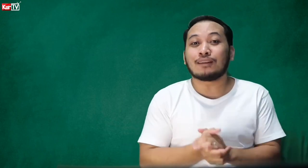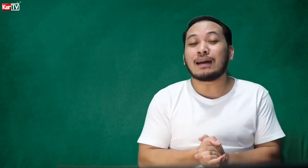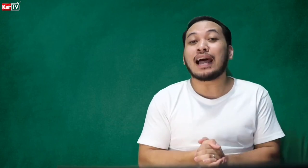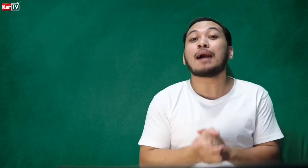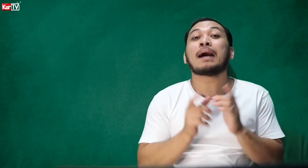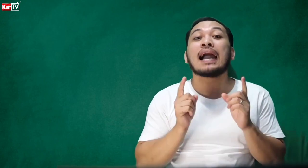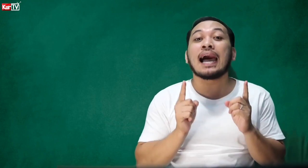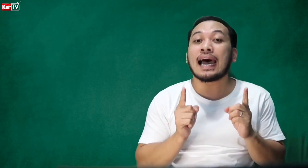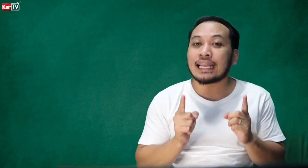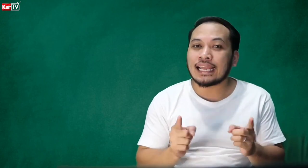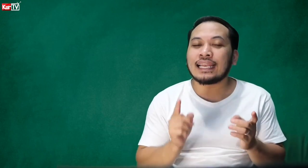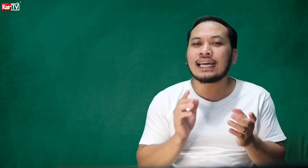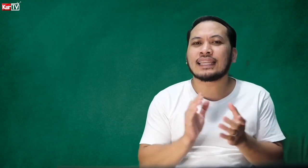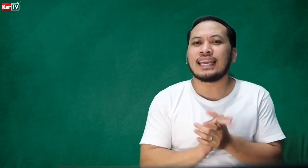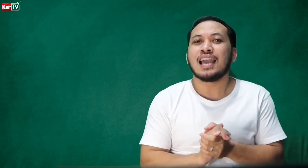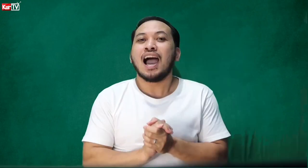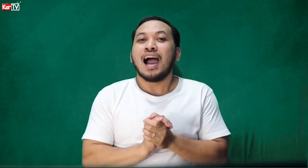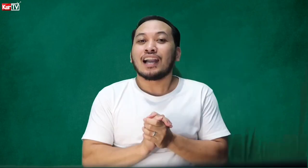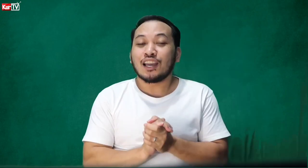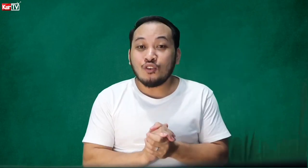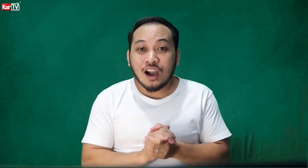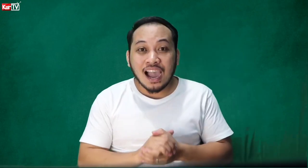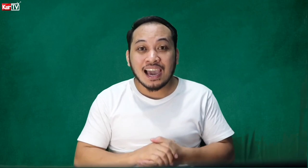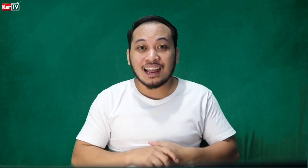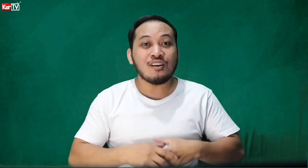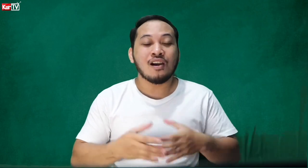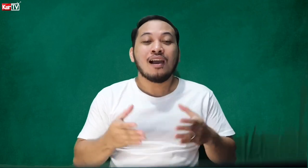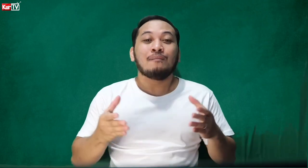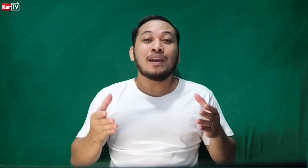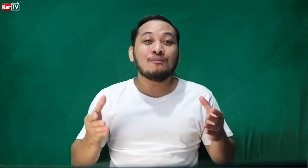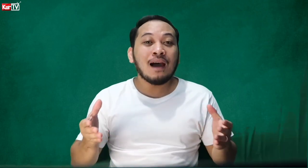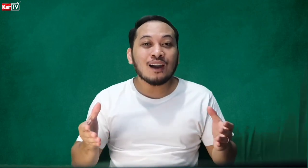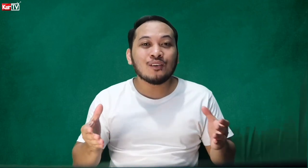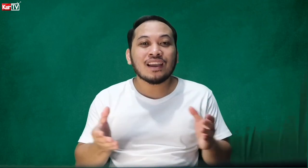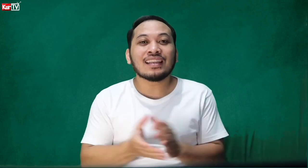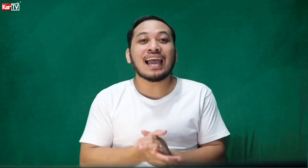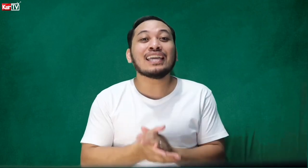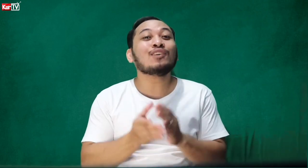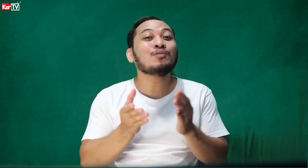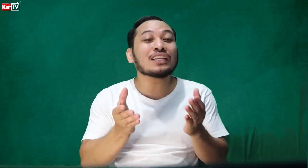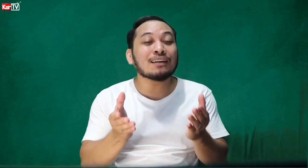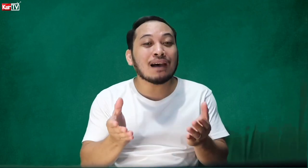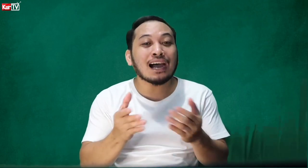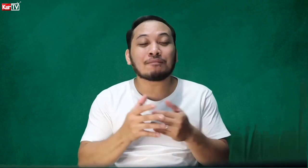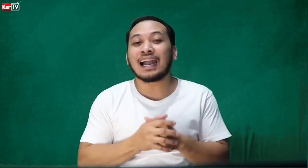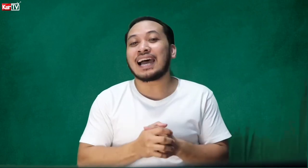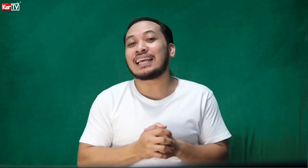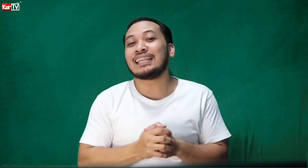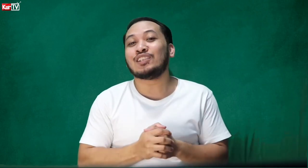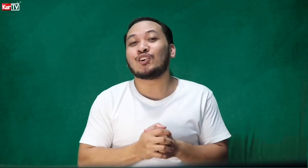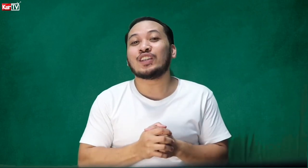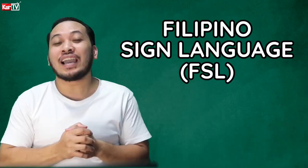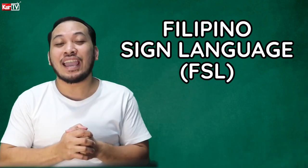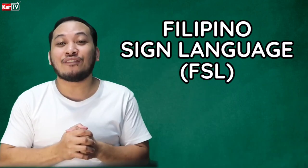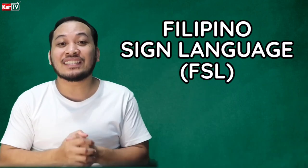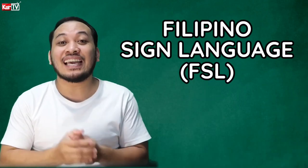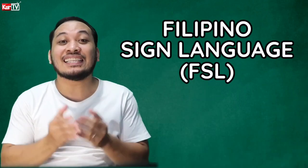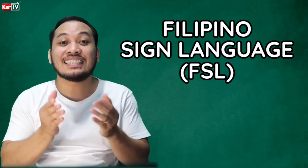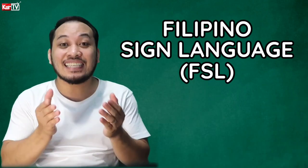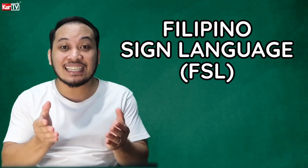naman ang pag-aaralan natin ngayong araw. Pero bago yan, ay kamusta na ba ang pag-aaralan ninyo ng FSL dyan